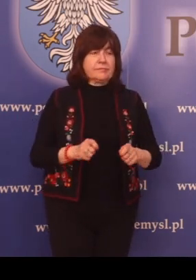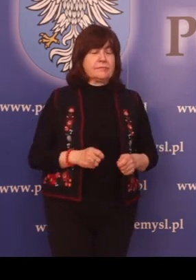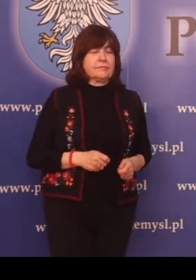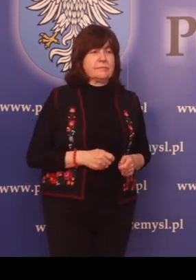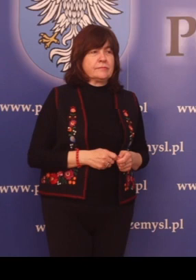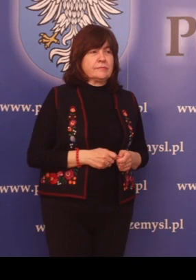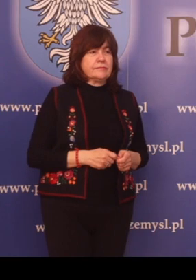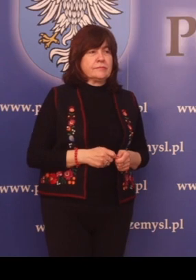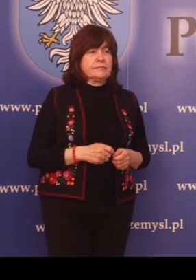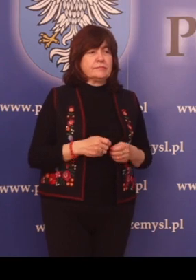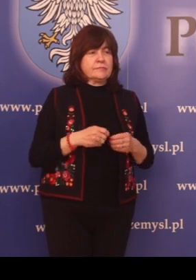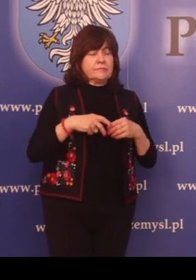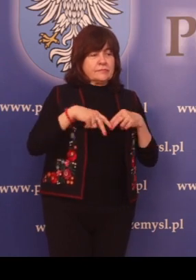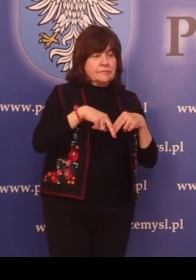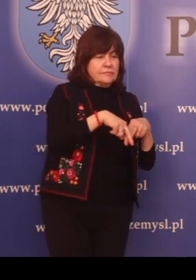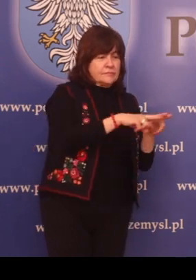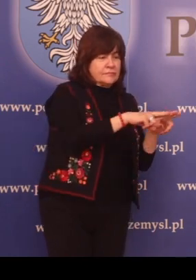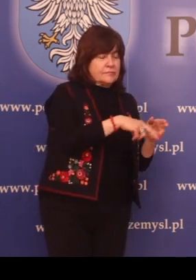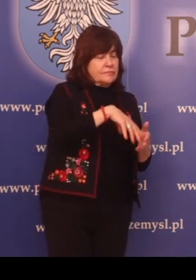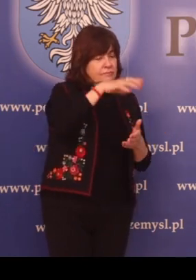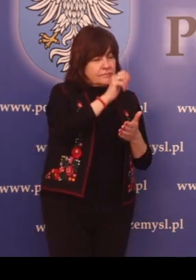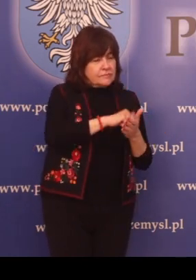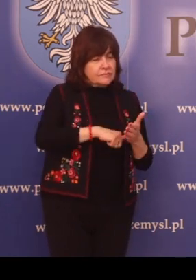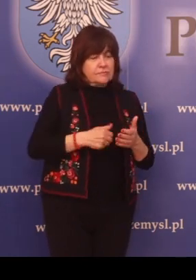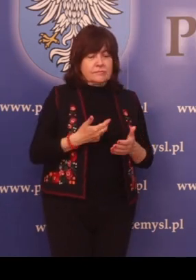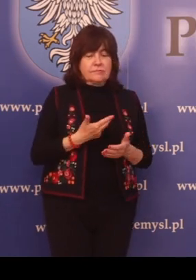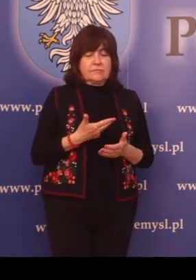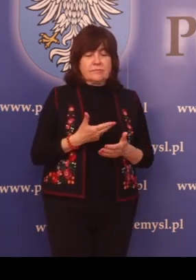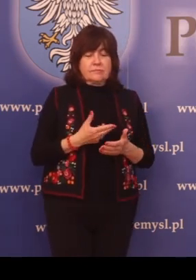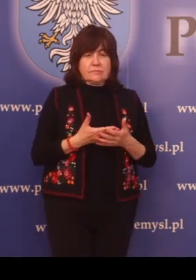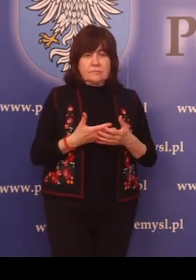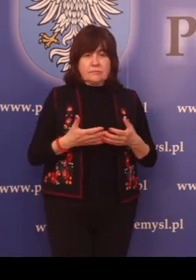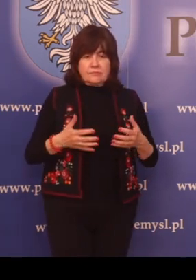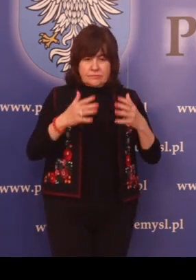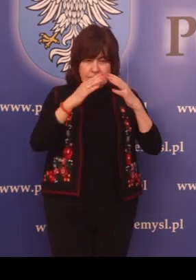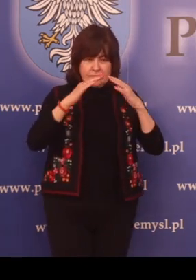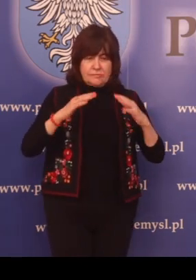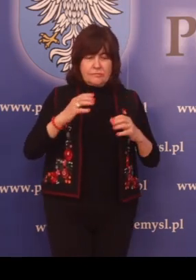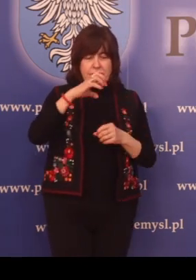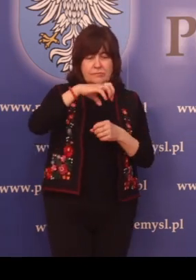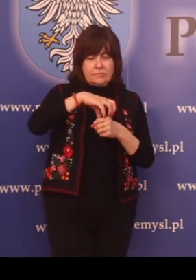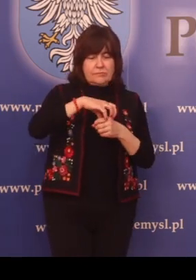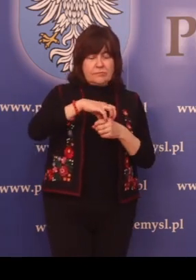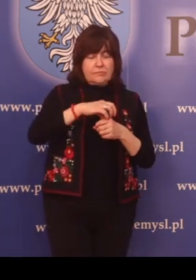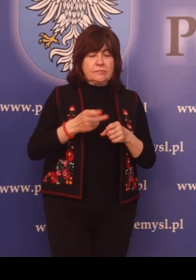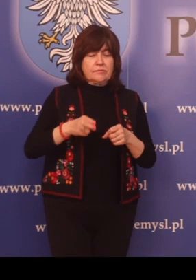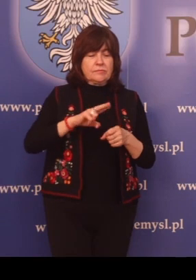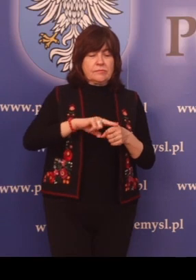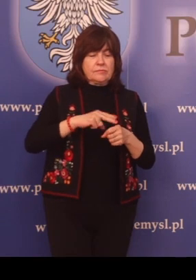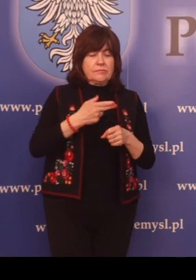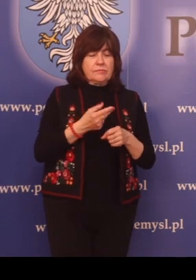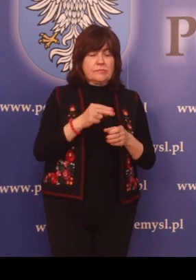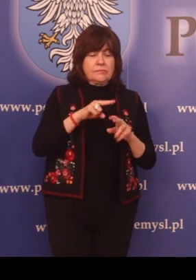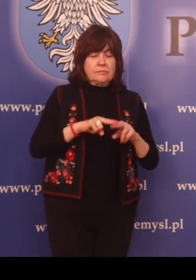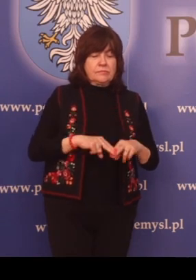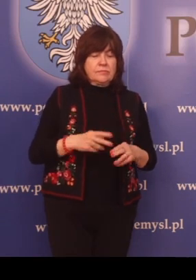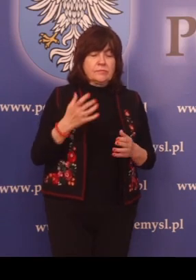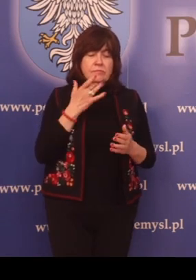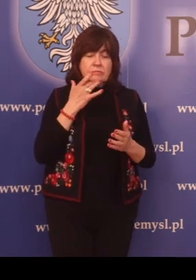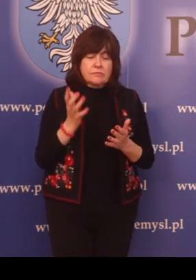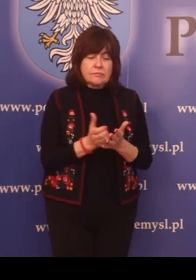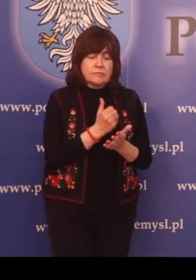Zwrot wywłaszczonych nieruchomości, które nie zostały wykorzystane na cel wywłaszczenia.